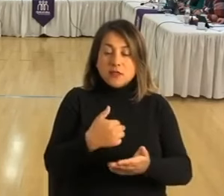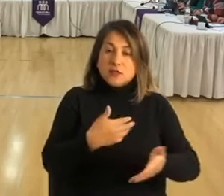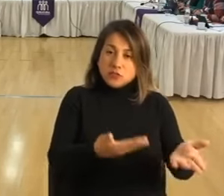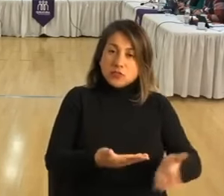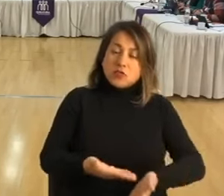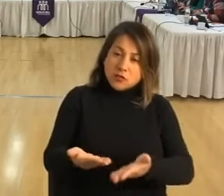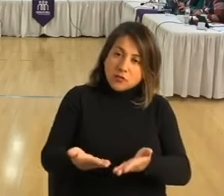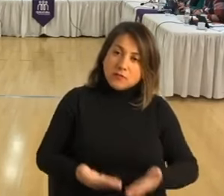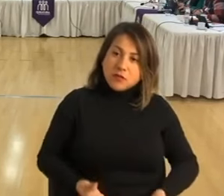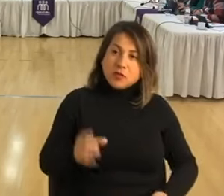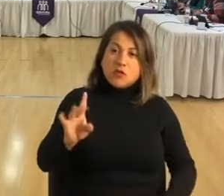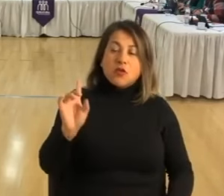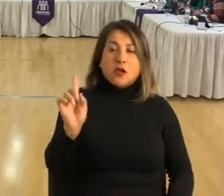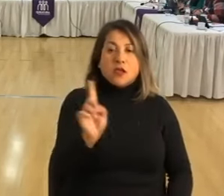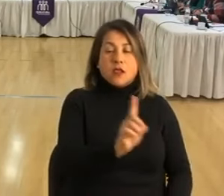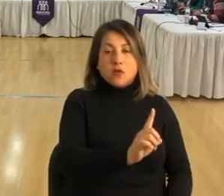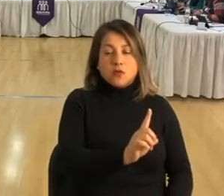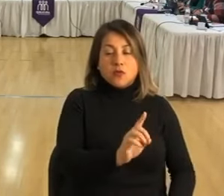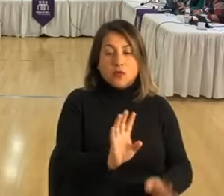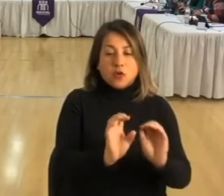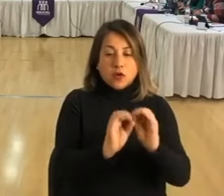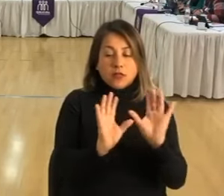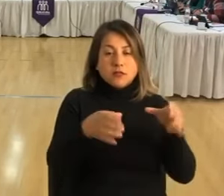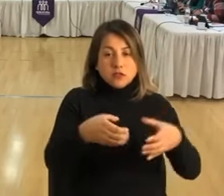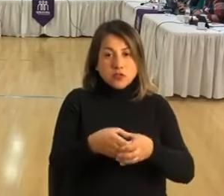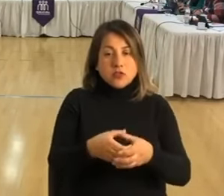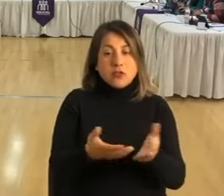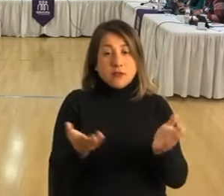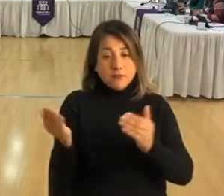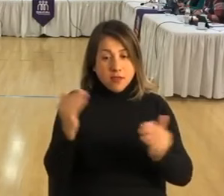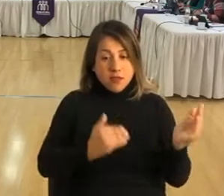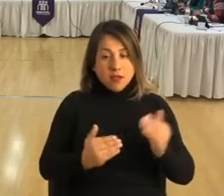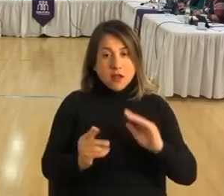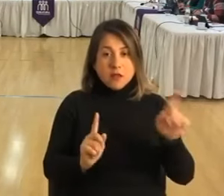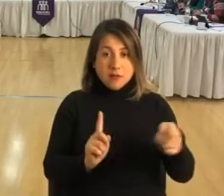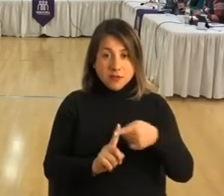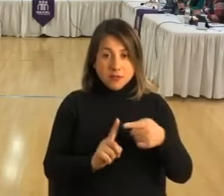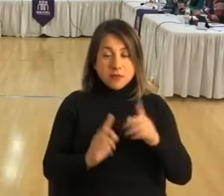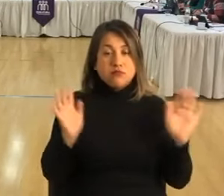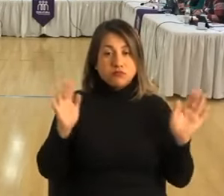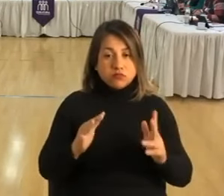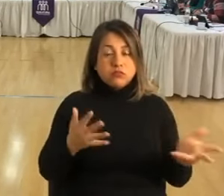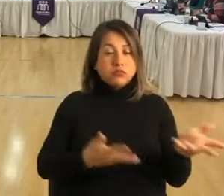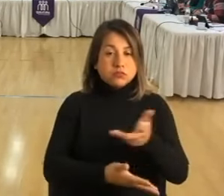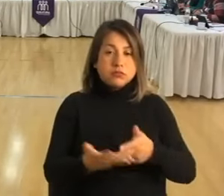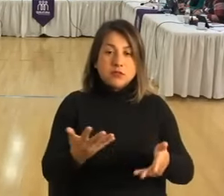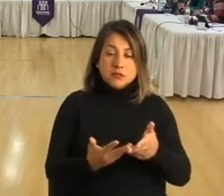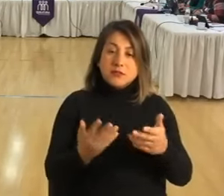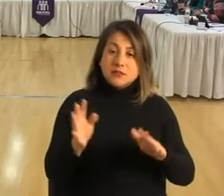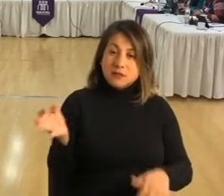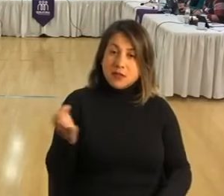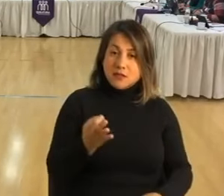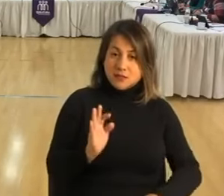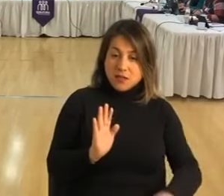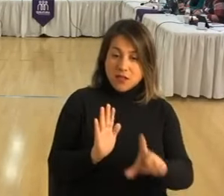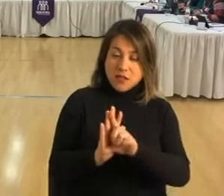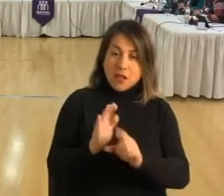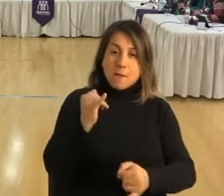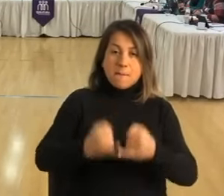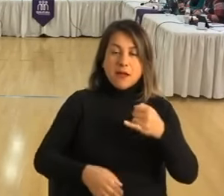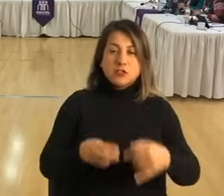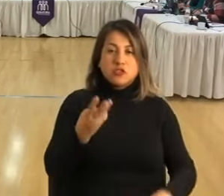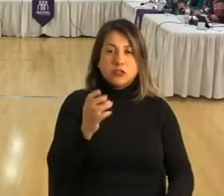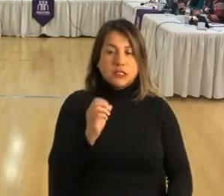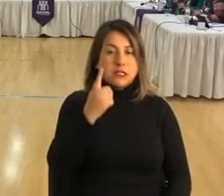los invitamos a cada una de las organizaciones a participar en este proceso y efectivamente como lo señala la ley tienen plazo de